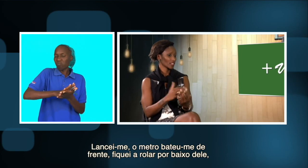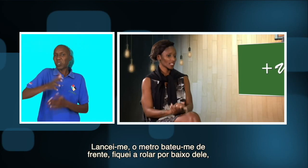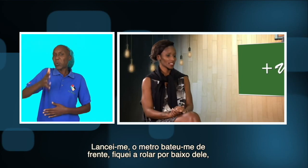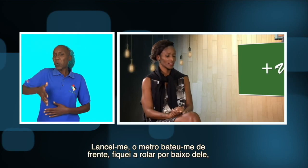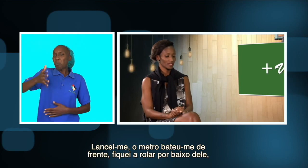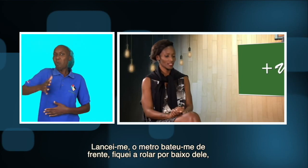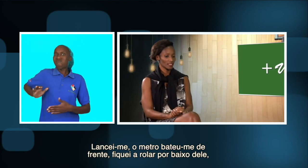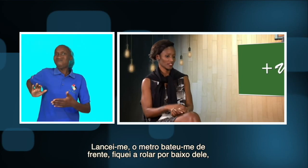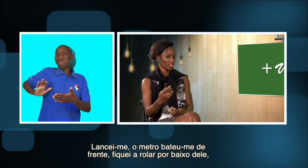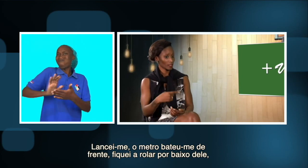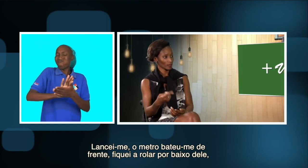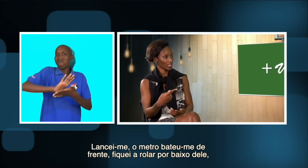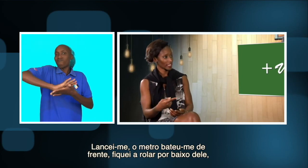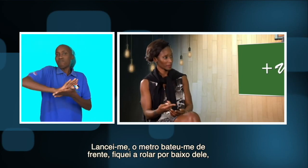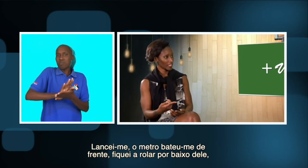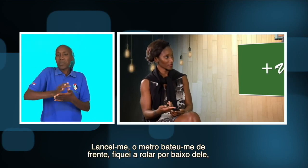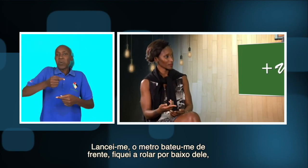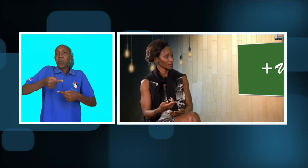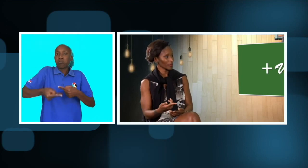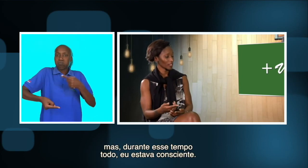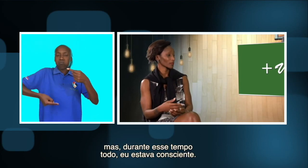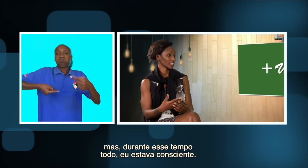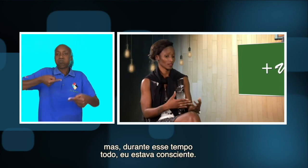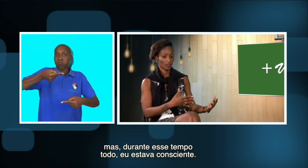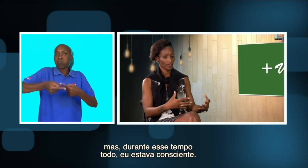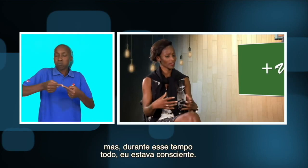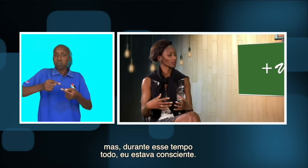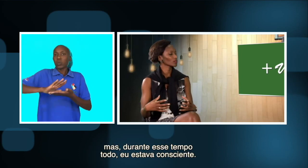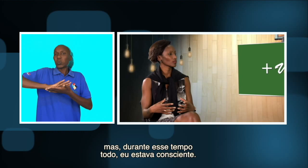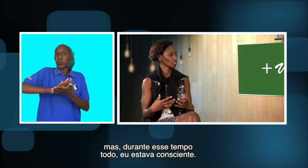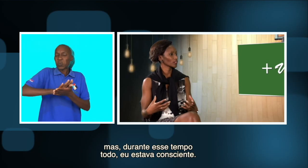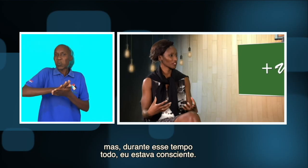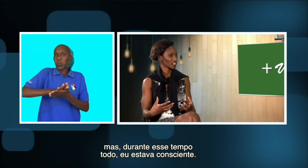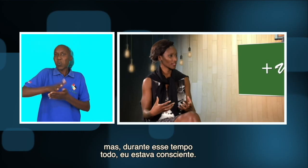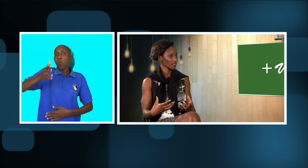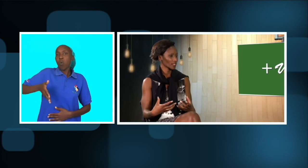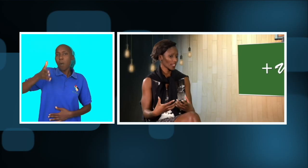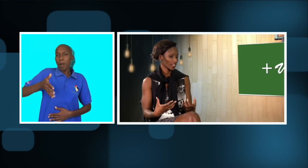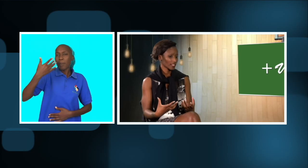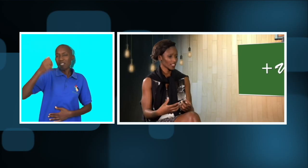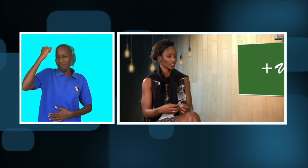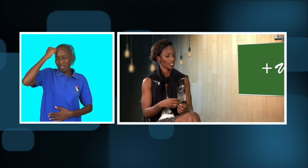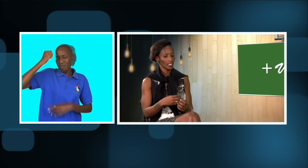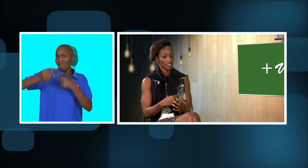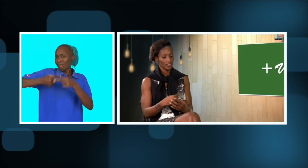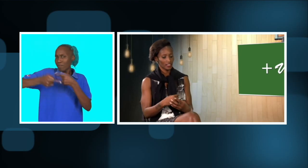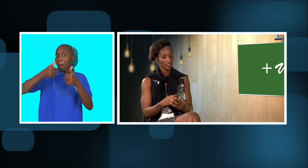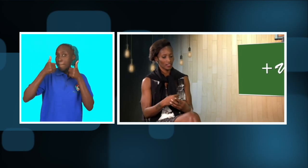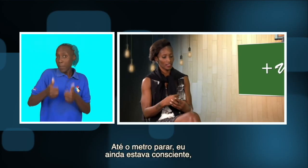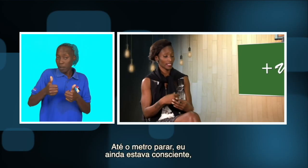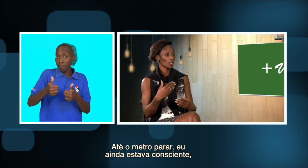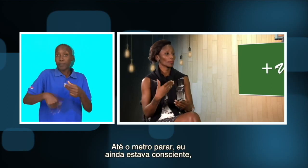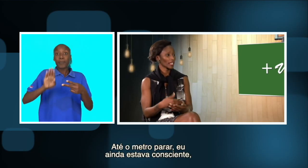e fiquei a rolar embaixo do metro. Mas durante esse tempo todo eu estava consciente. É incrível. E